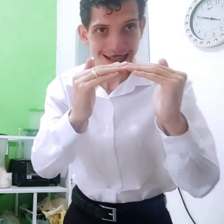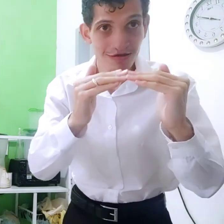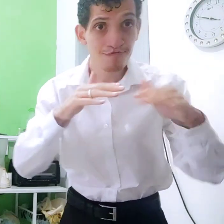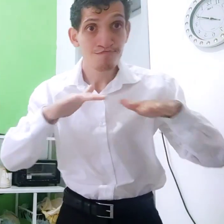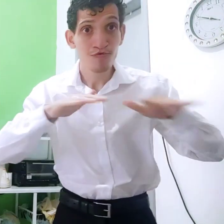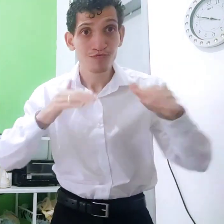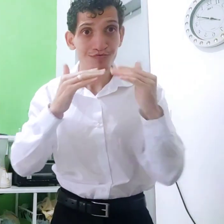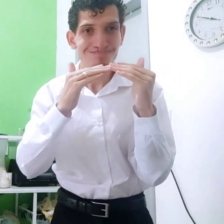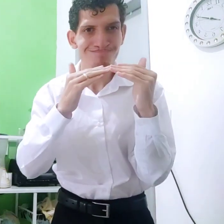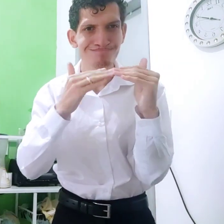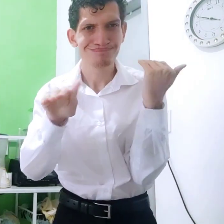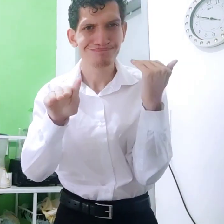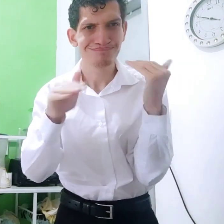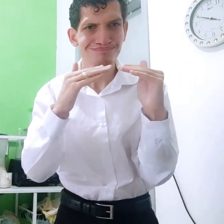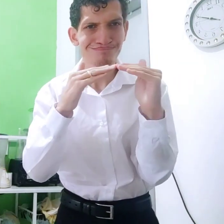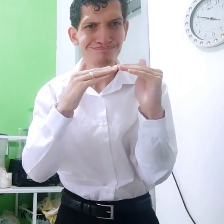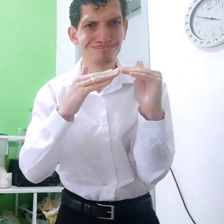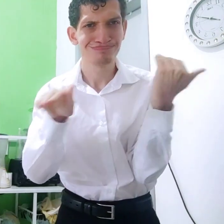E a movimentação é essa.